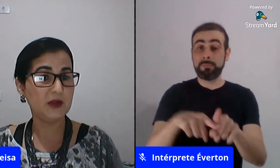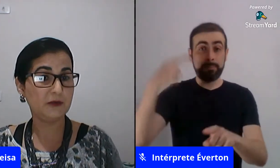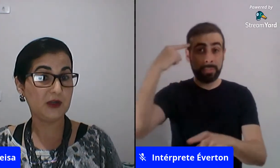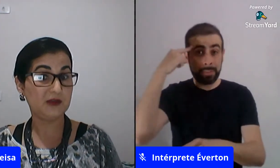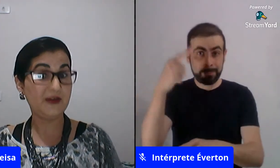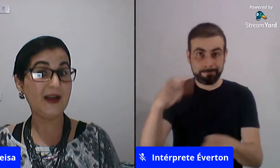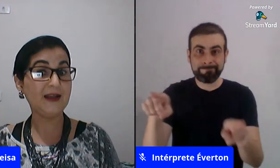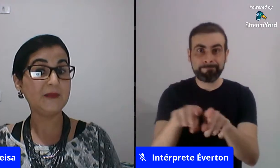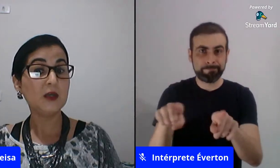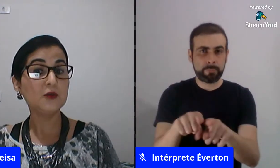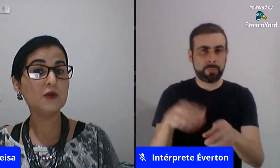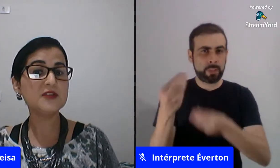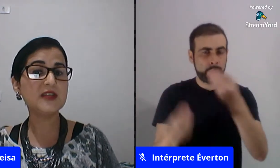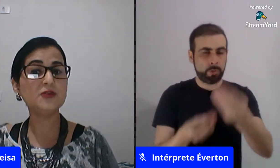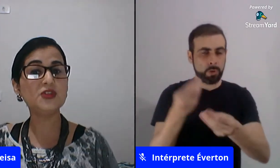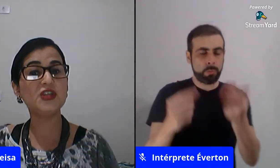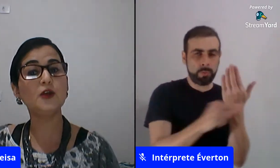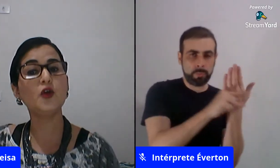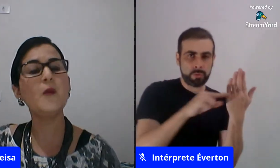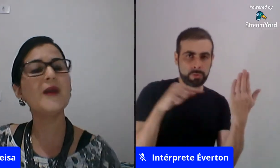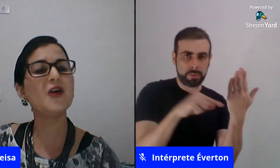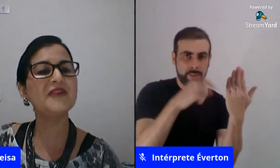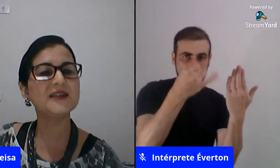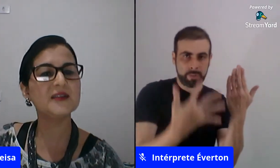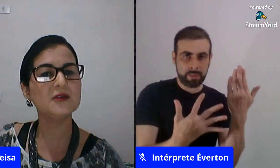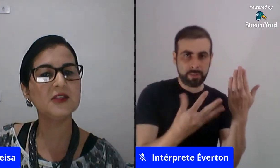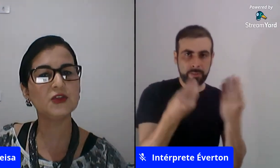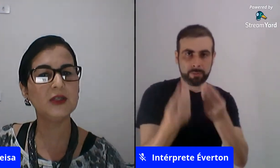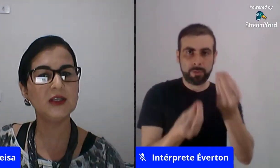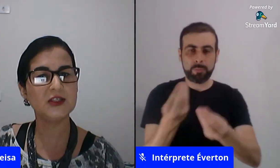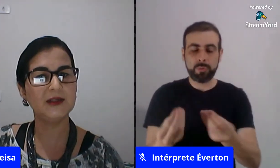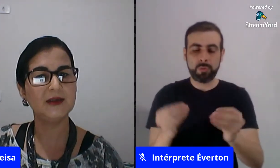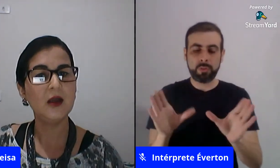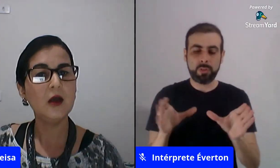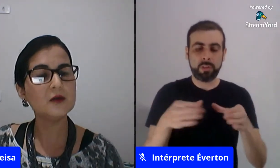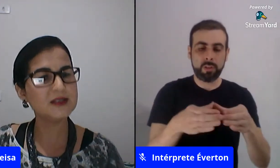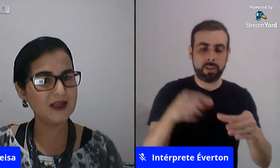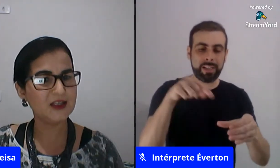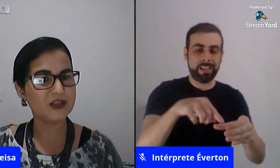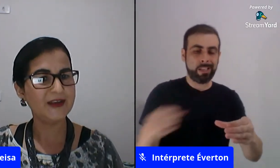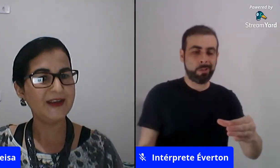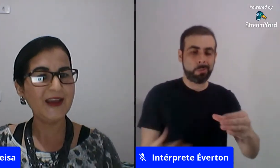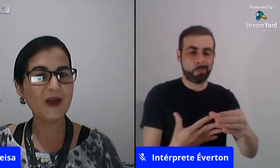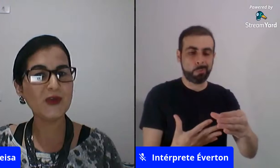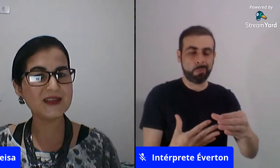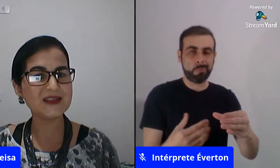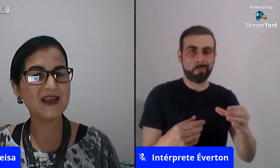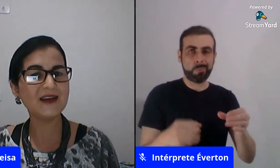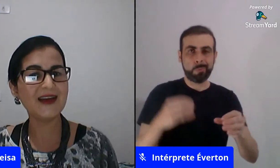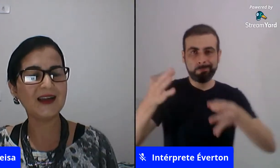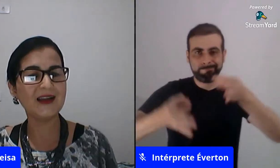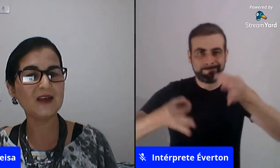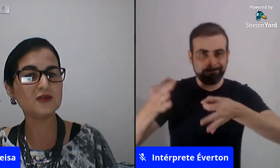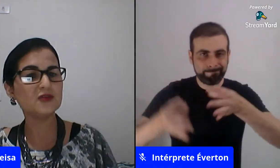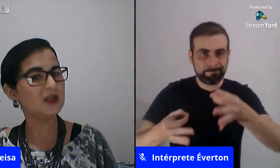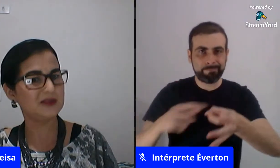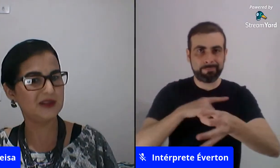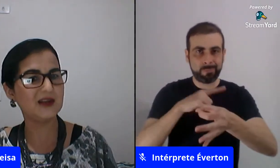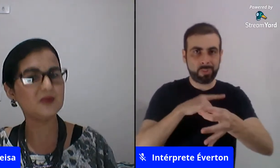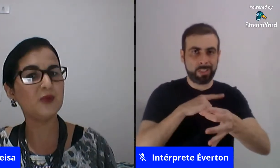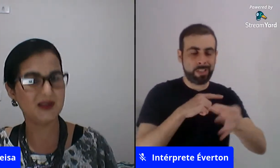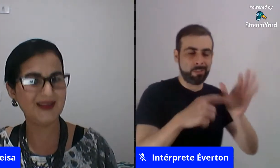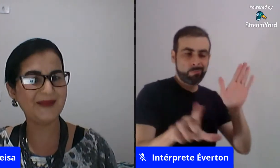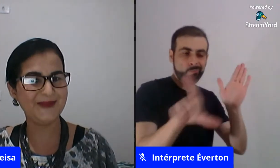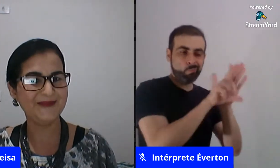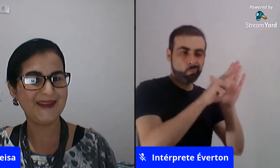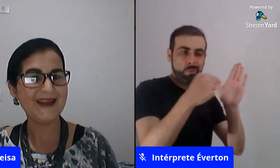professora Jimena Furlani fala no conceito de gênero como uma nova categoria jurídica ou seja reconhecer na lei os sujeitos